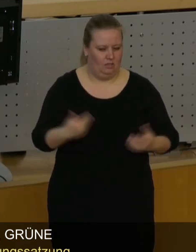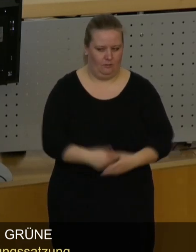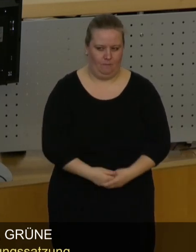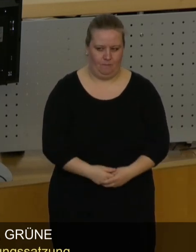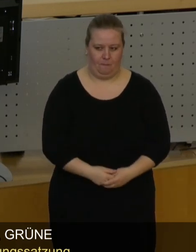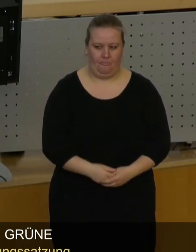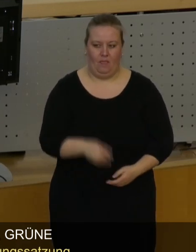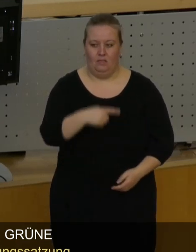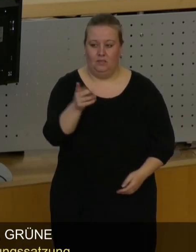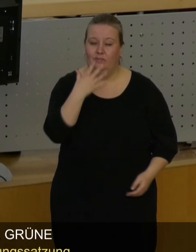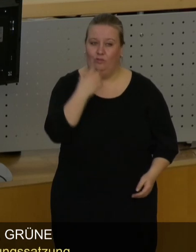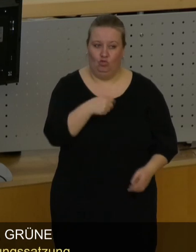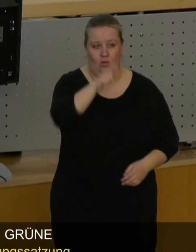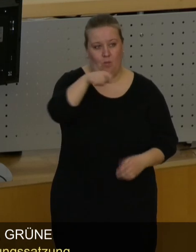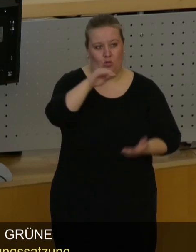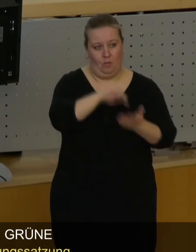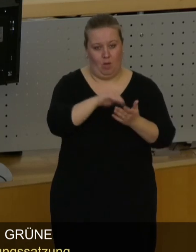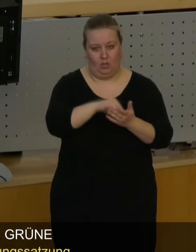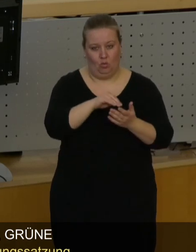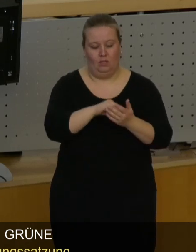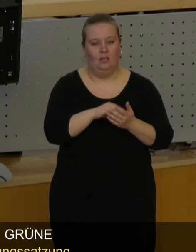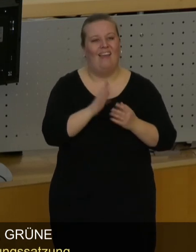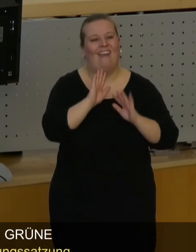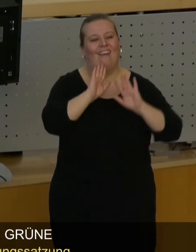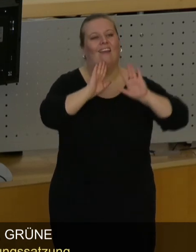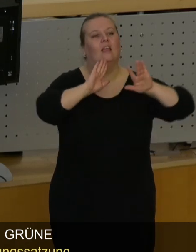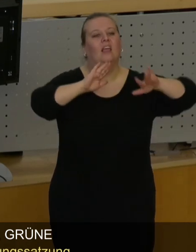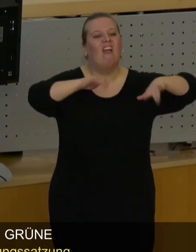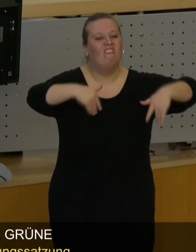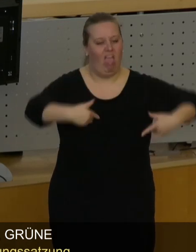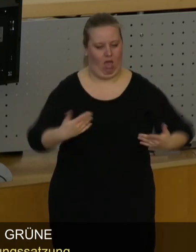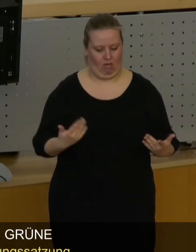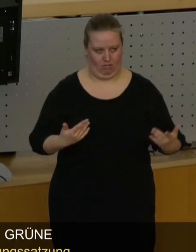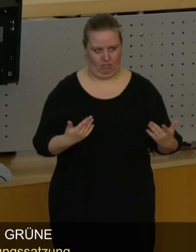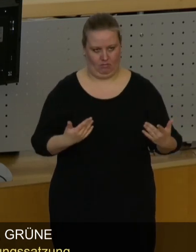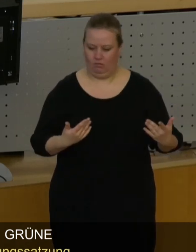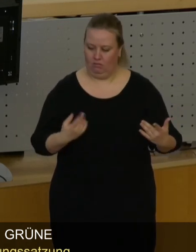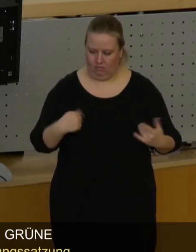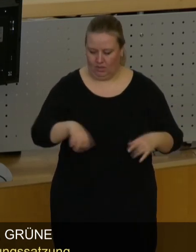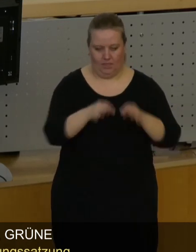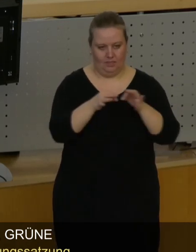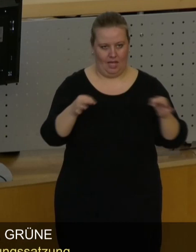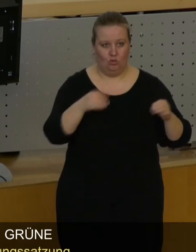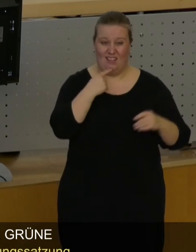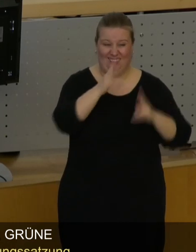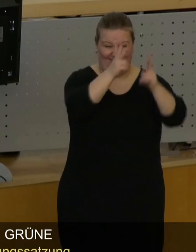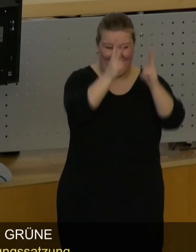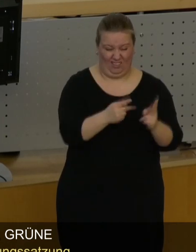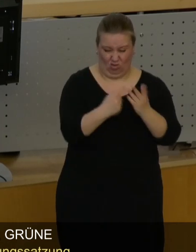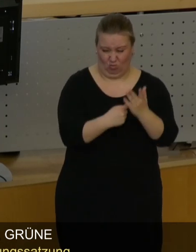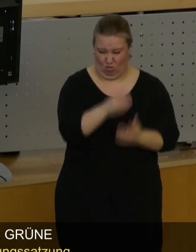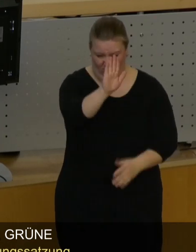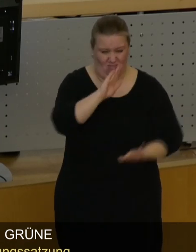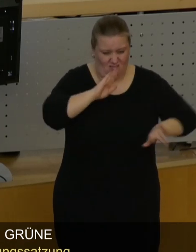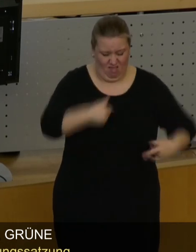Sie möchten Bürgerbeteiligung gewähren. Und diese Satzung beinhaltet den Rechtsanspruch der